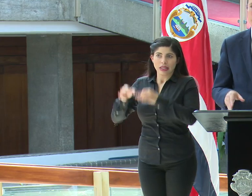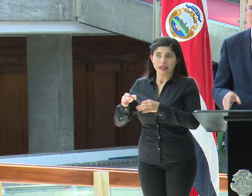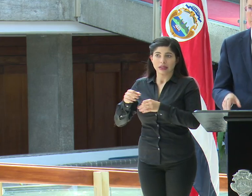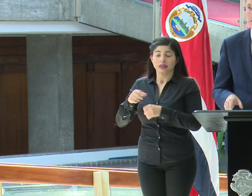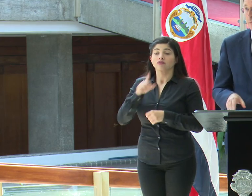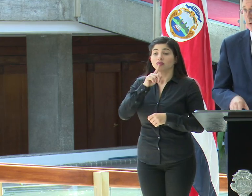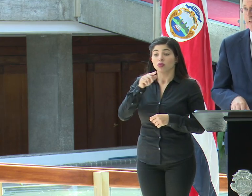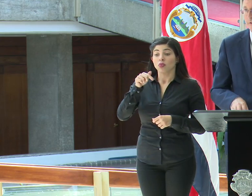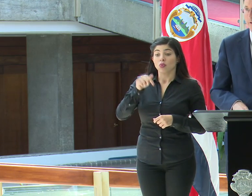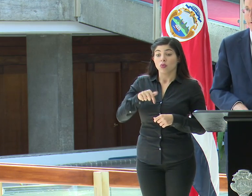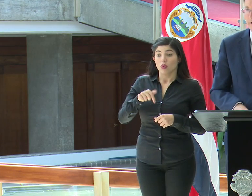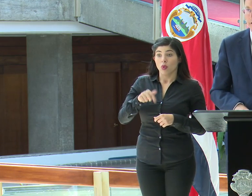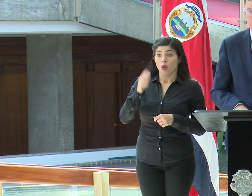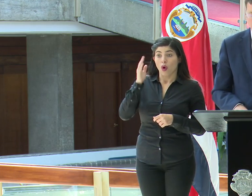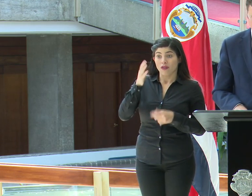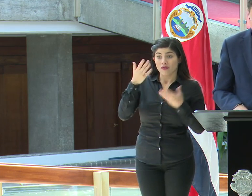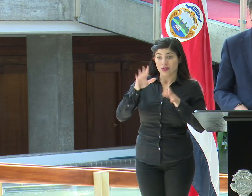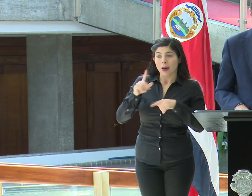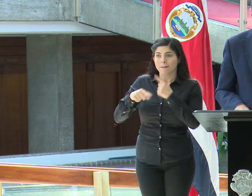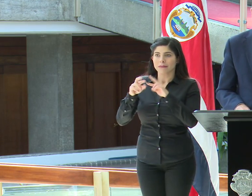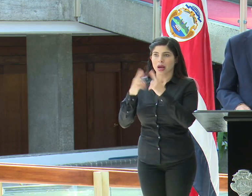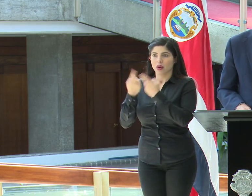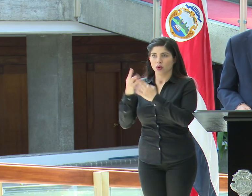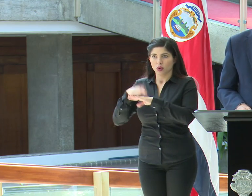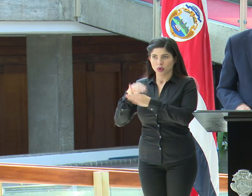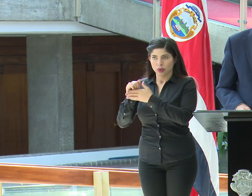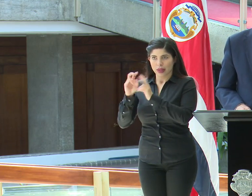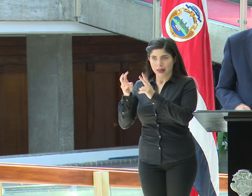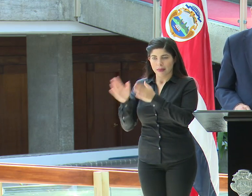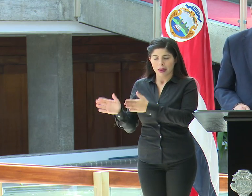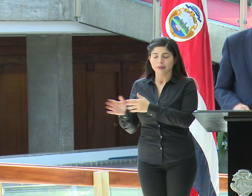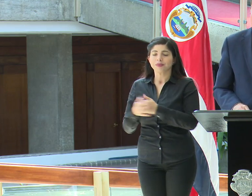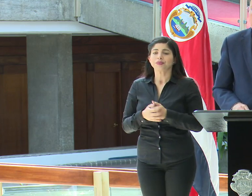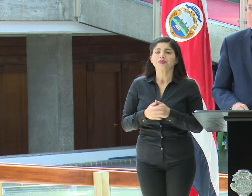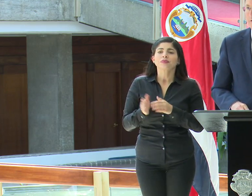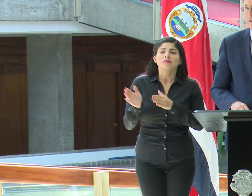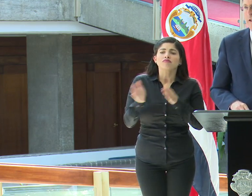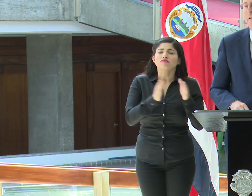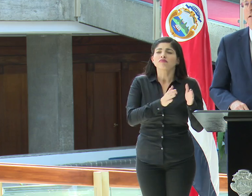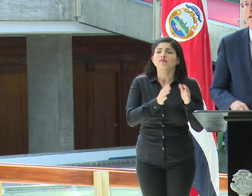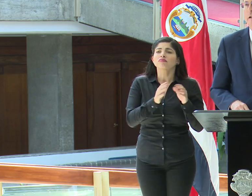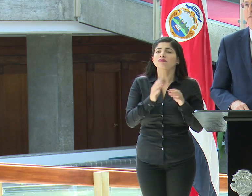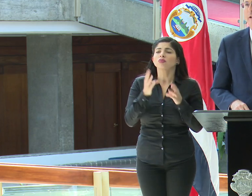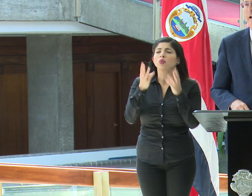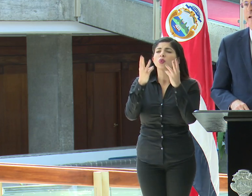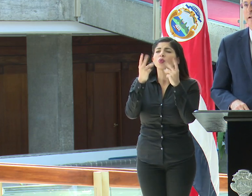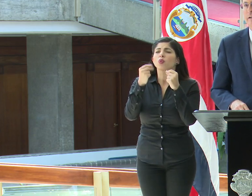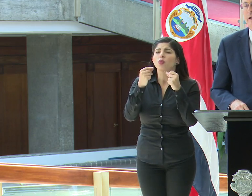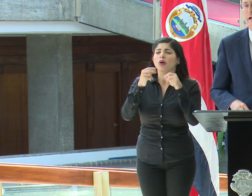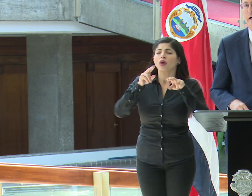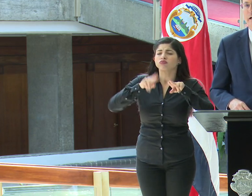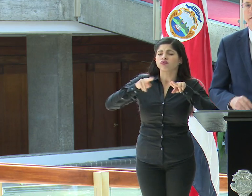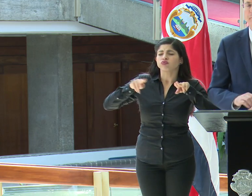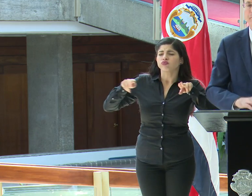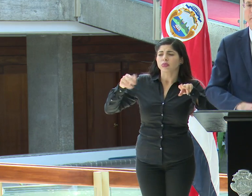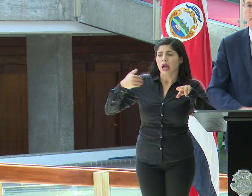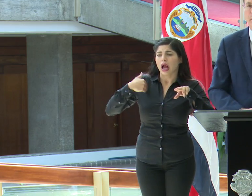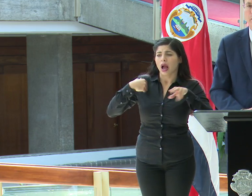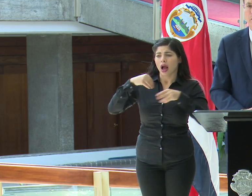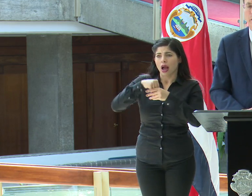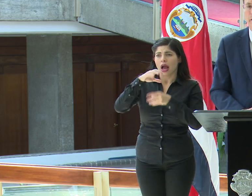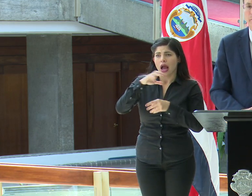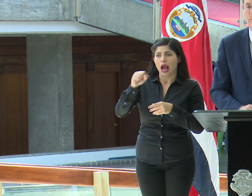reuniendo justamente después de esta conferencia prensa. En cuanto a la capacidad instalada de la caja,